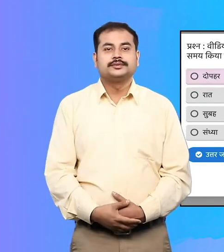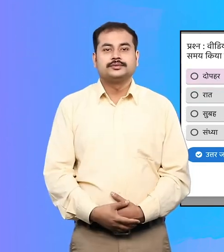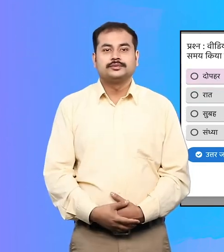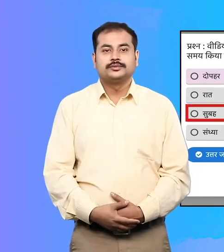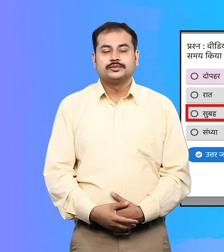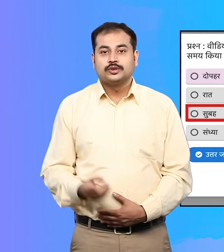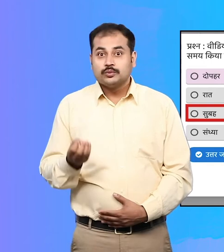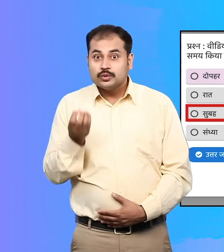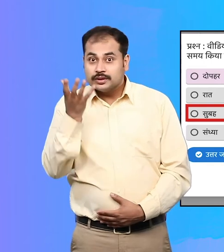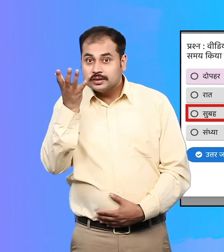सुभा,